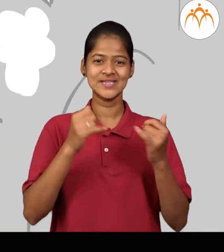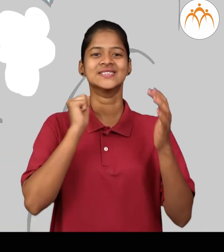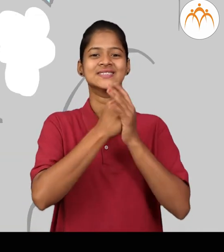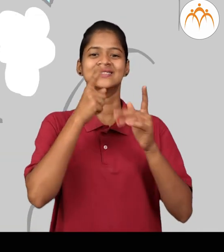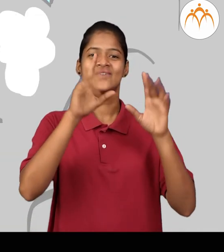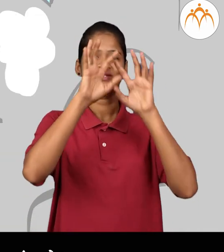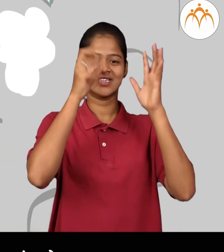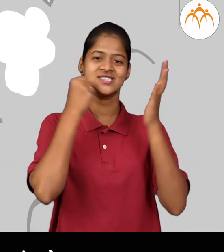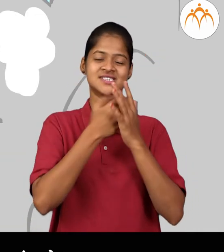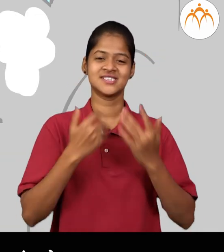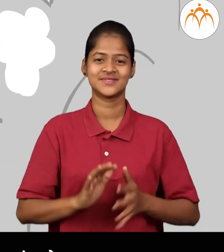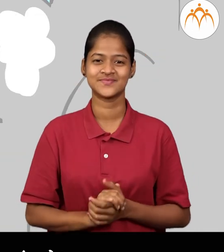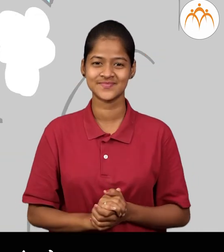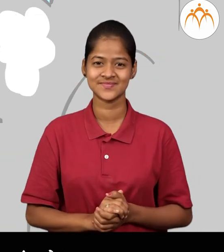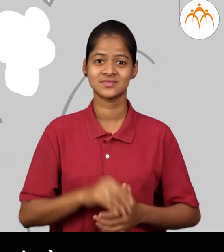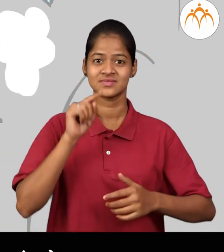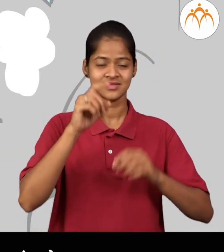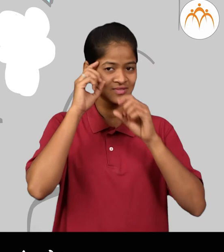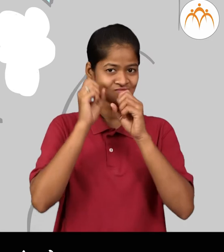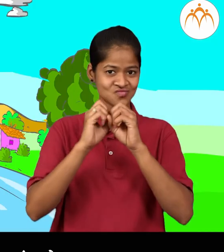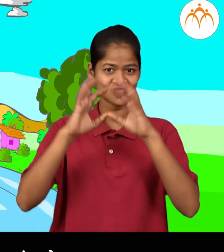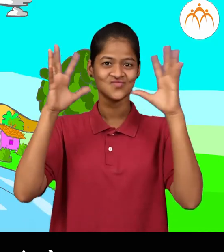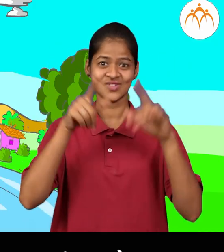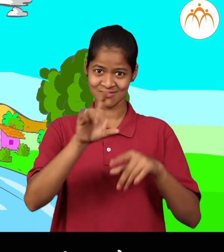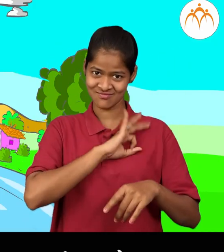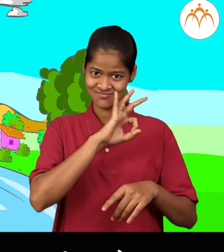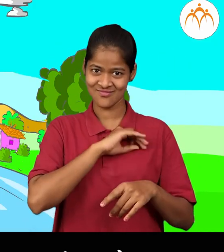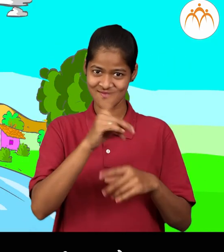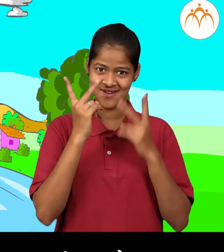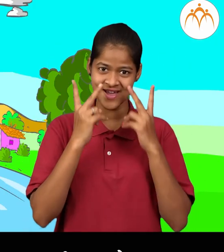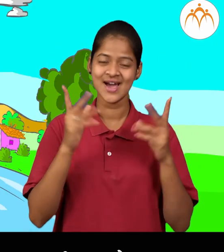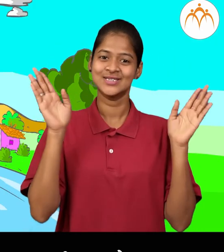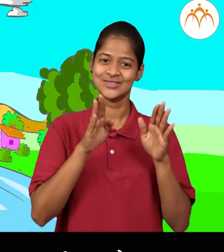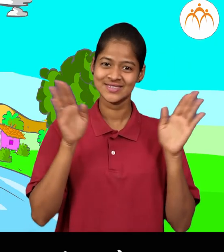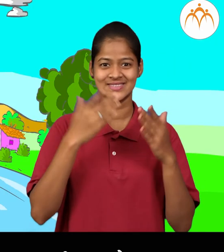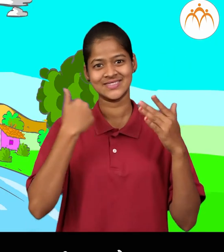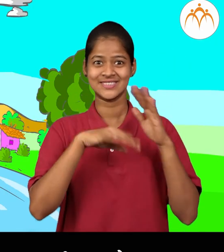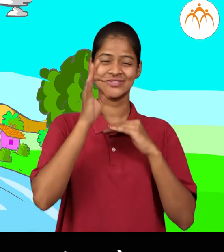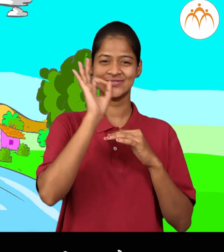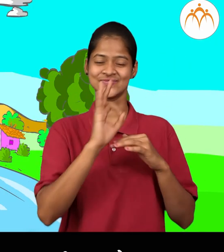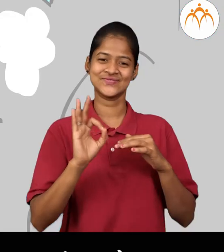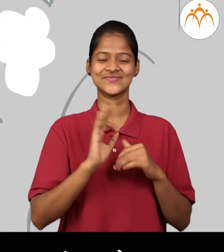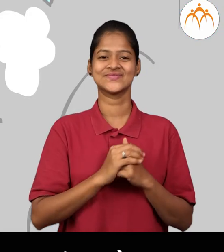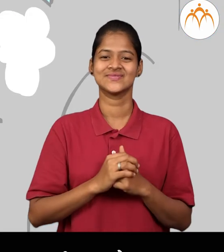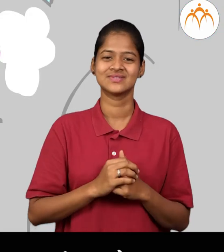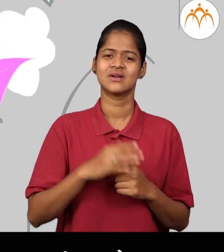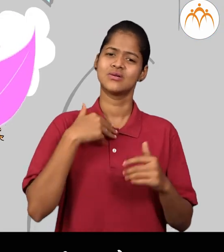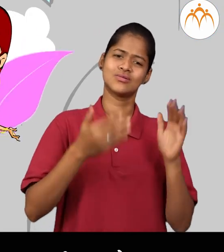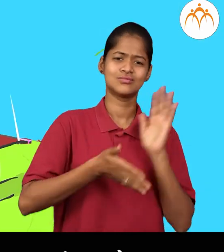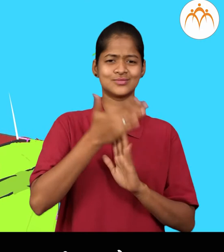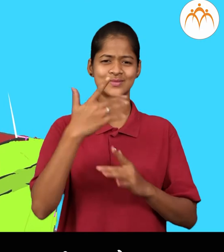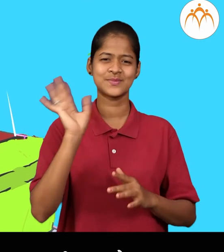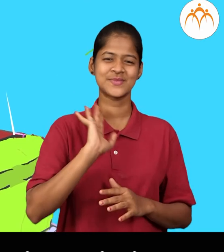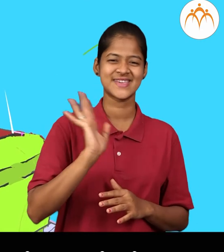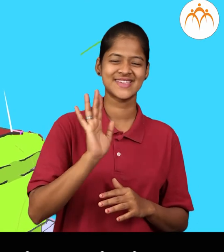हाता पोचलो सुधा डगान मदे हे बग तुझा कलपने तिल ज़ आता